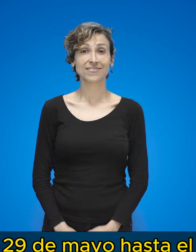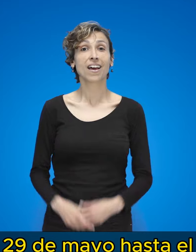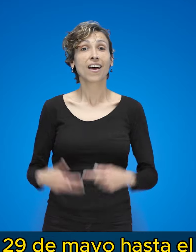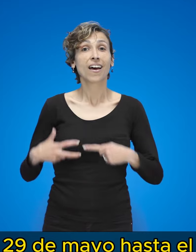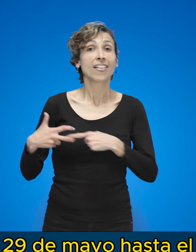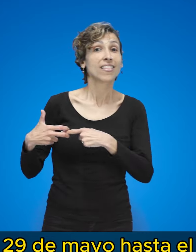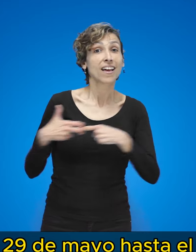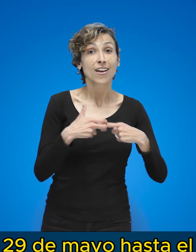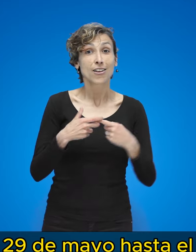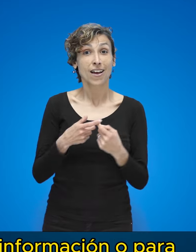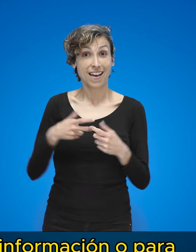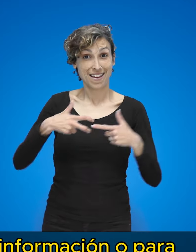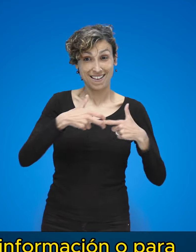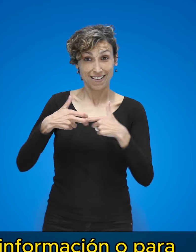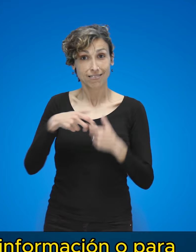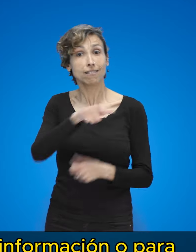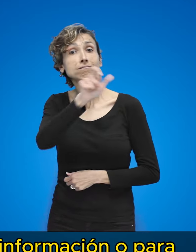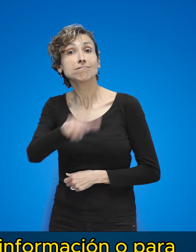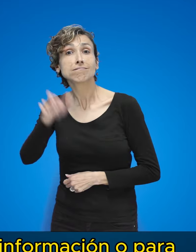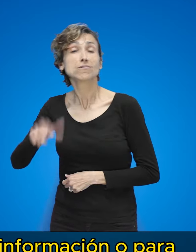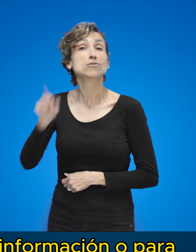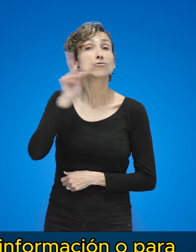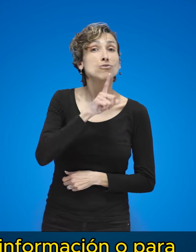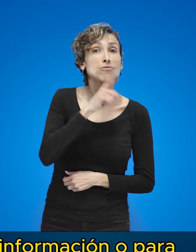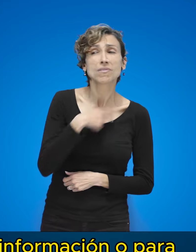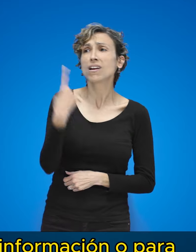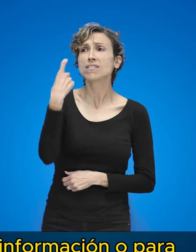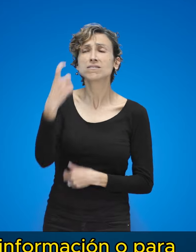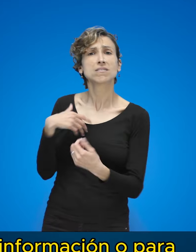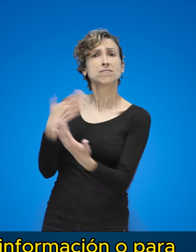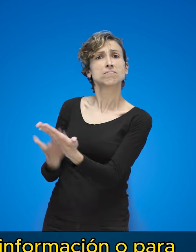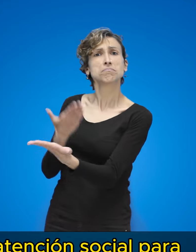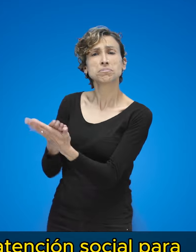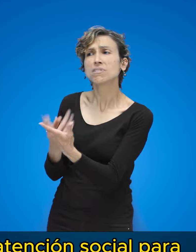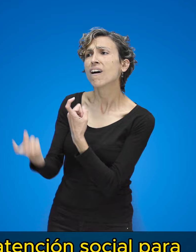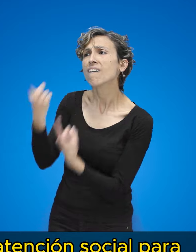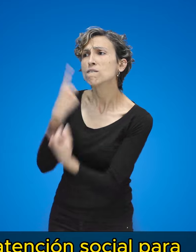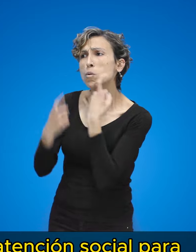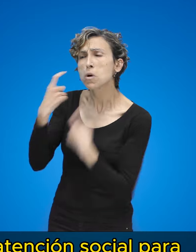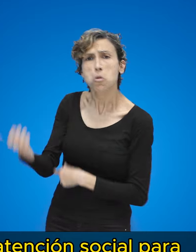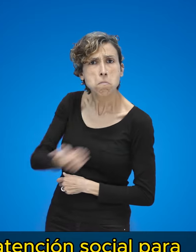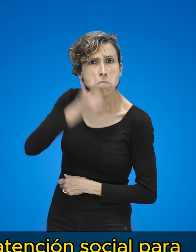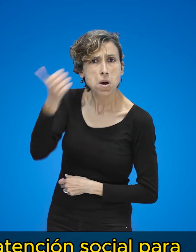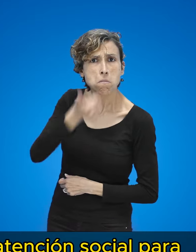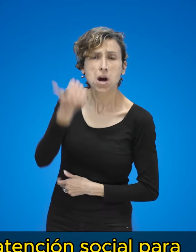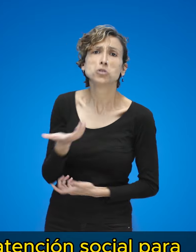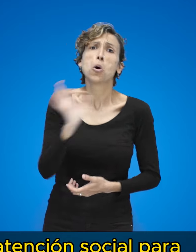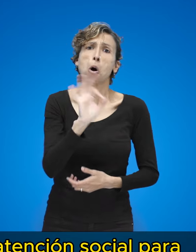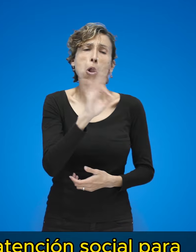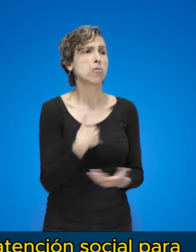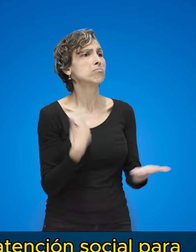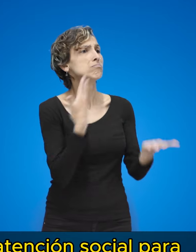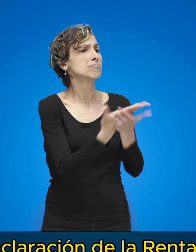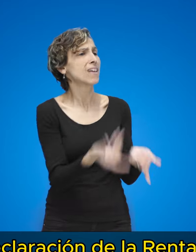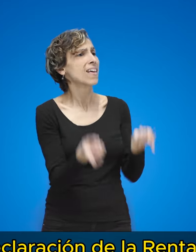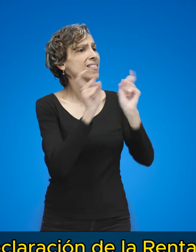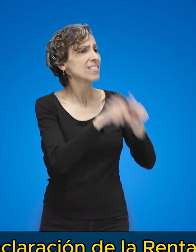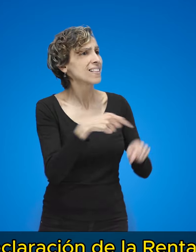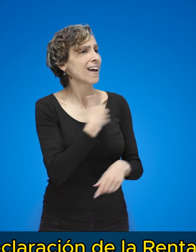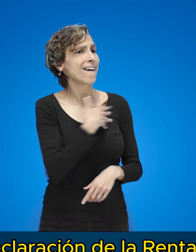Para más información o para solicitar citas de atención social para las gestiones en tu declaración de la renta,